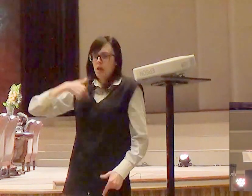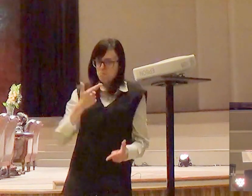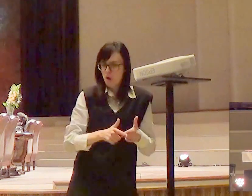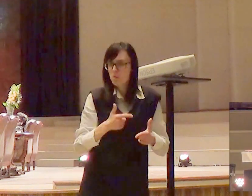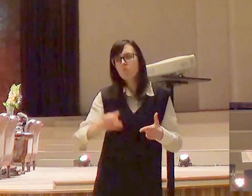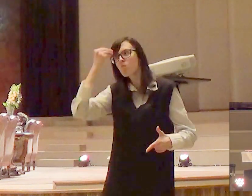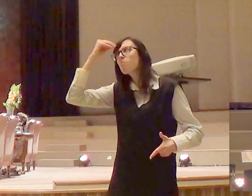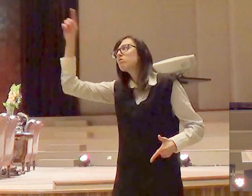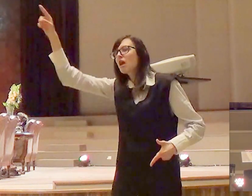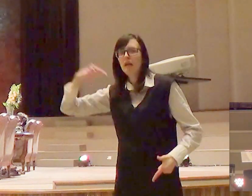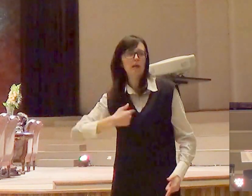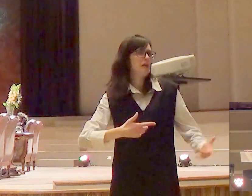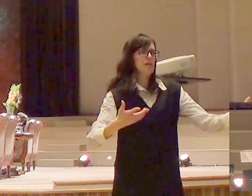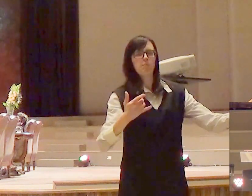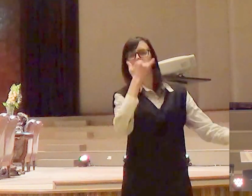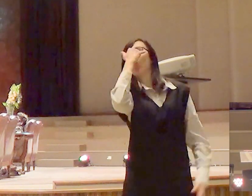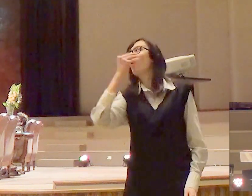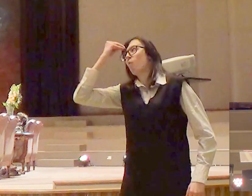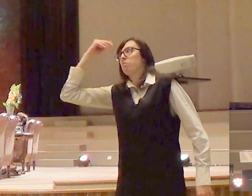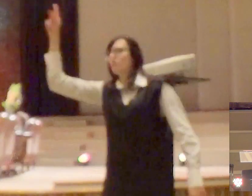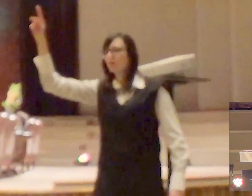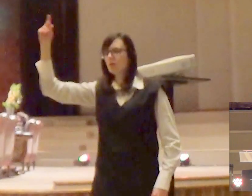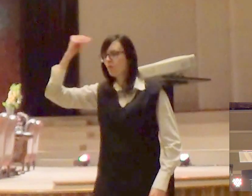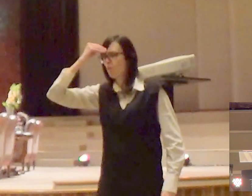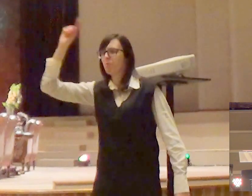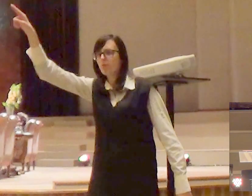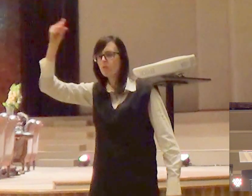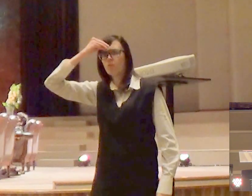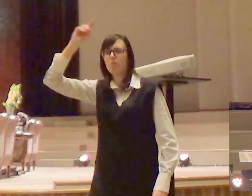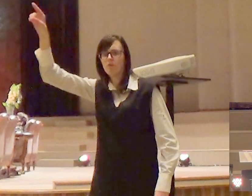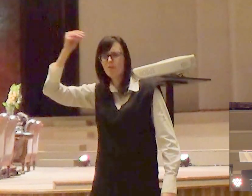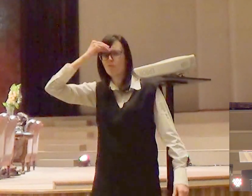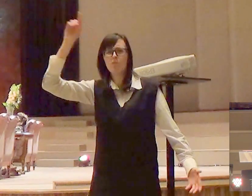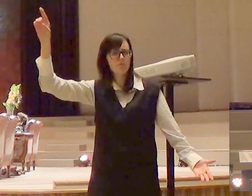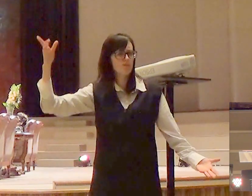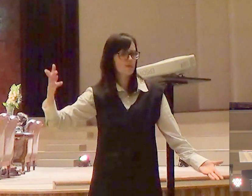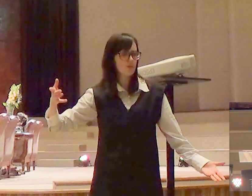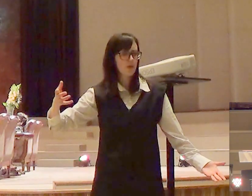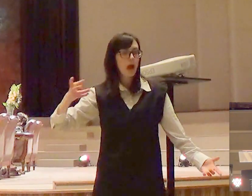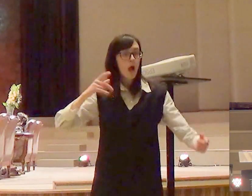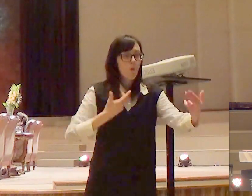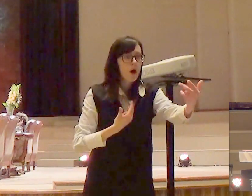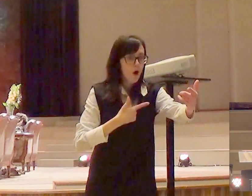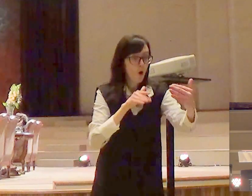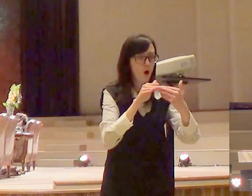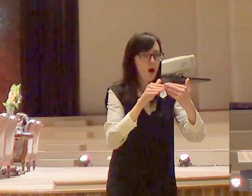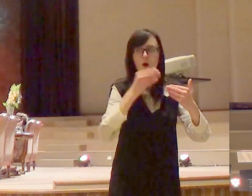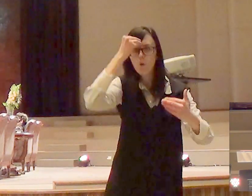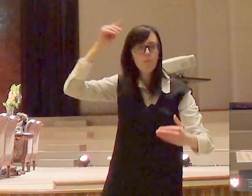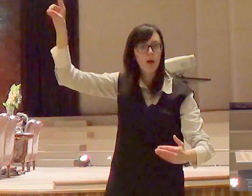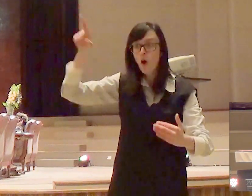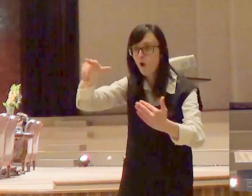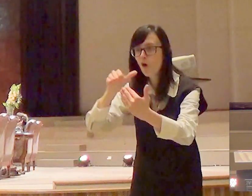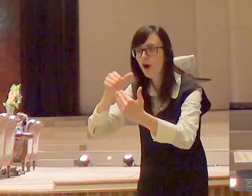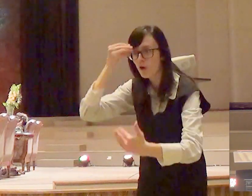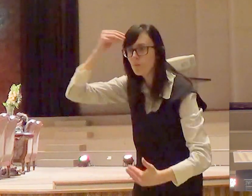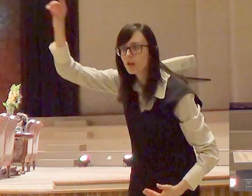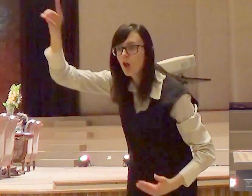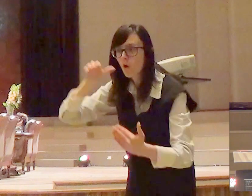E aí, se eu tenho um grupo que pensa mais ou menos assim e levanta a bandeira, eu vou me tornar agnóstico.